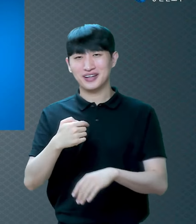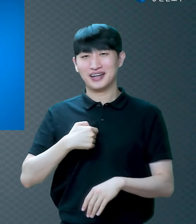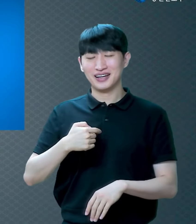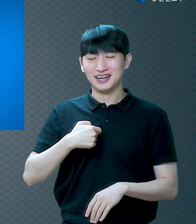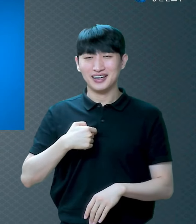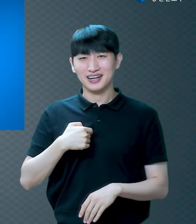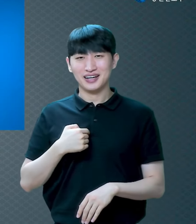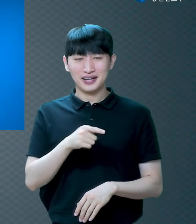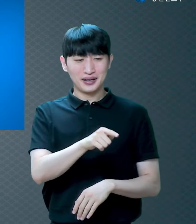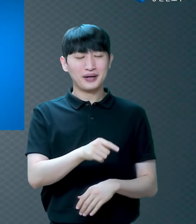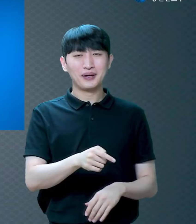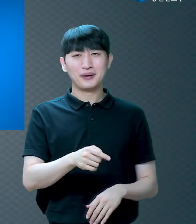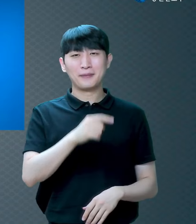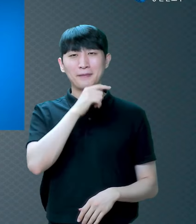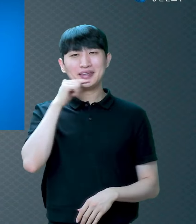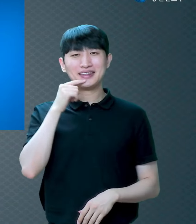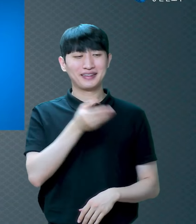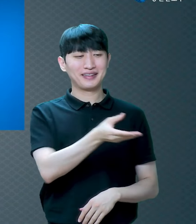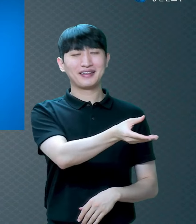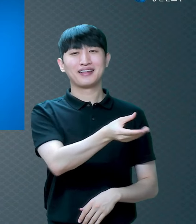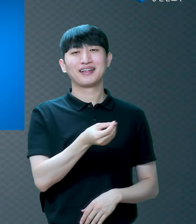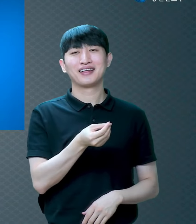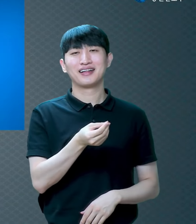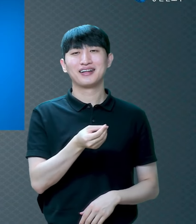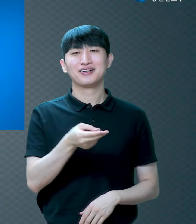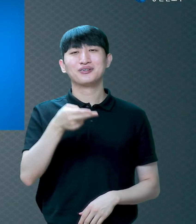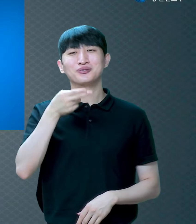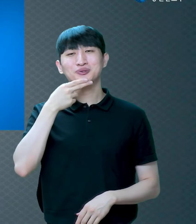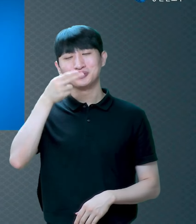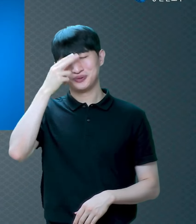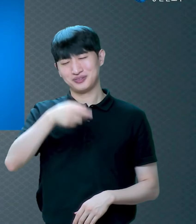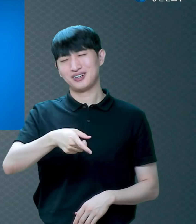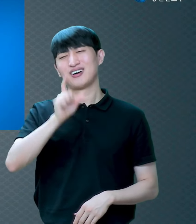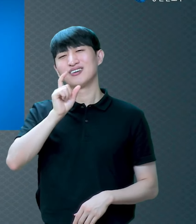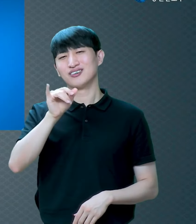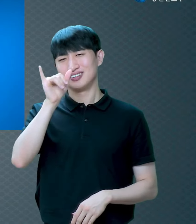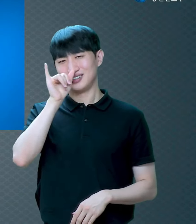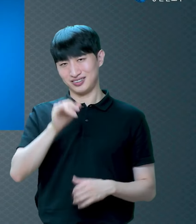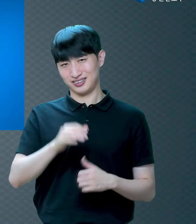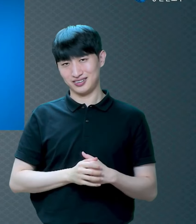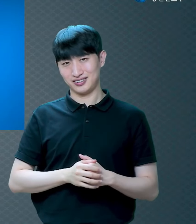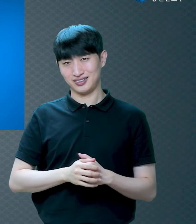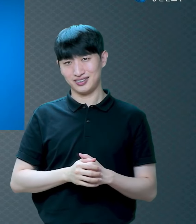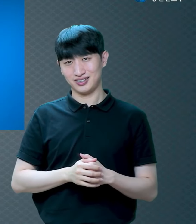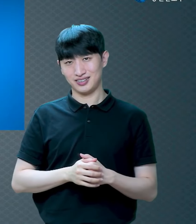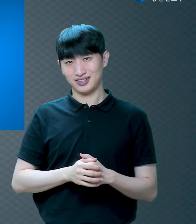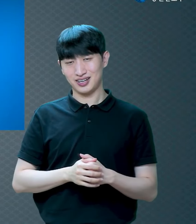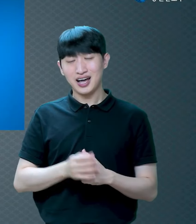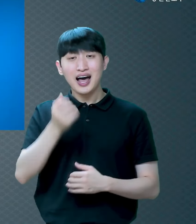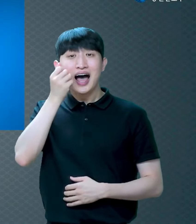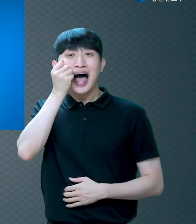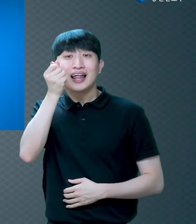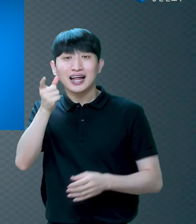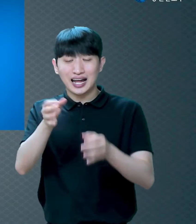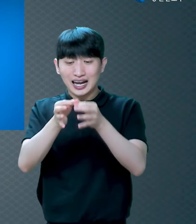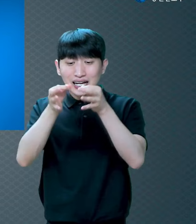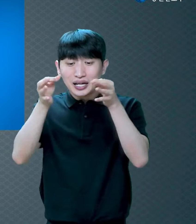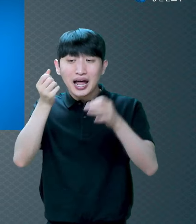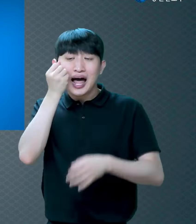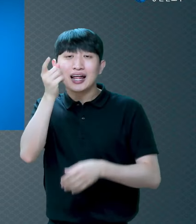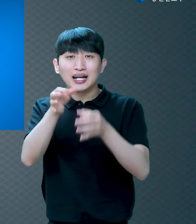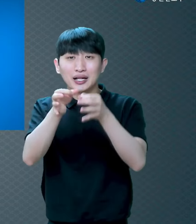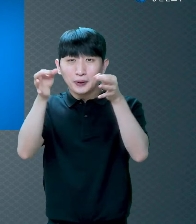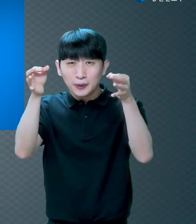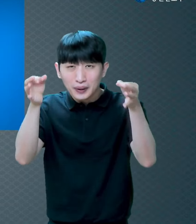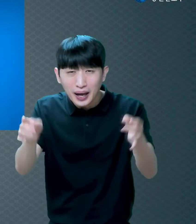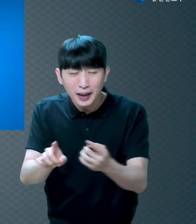얼마나 먹었겠어요 한 달 내내 제 주변에 술 못